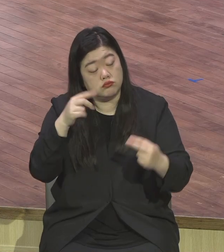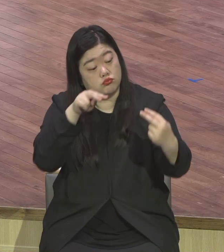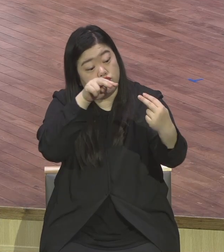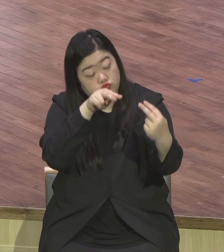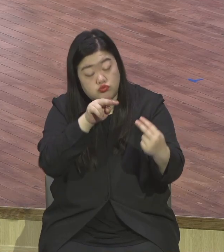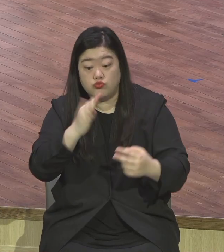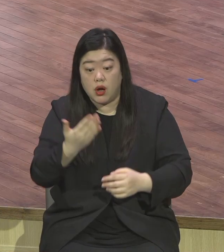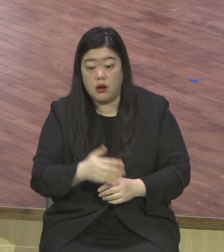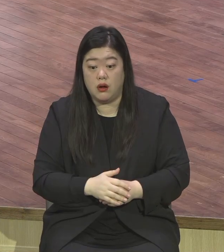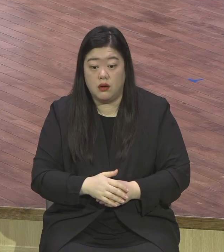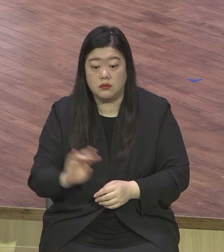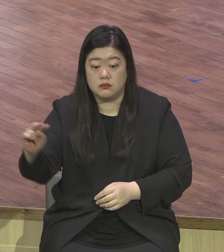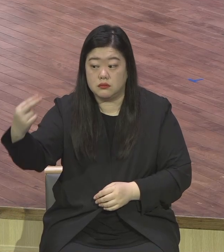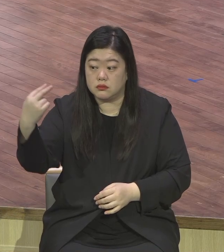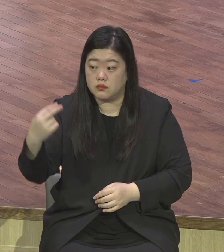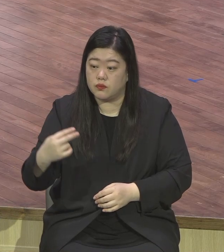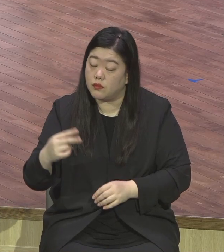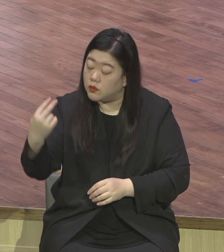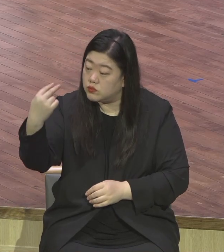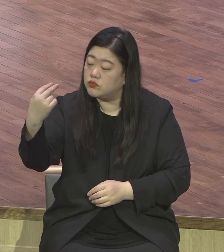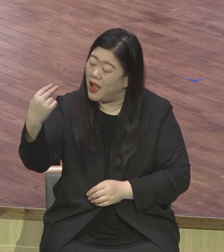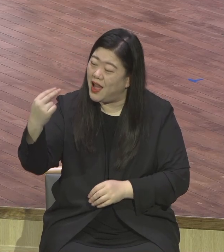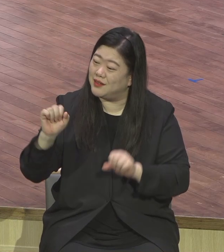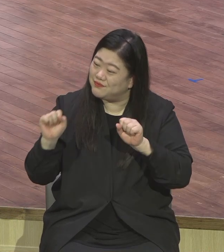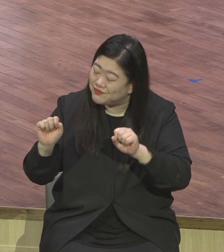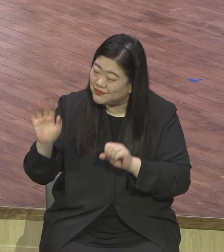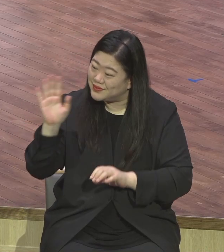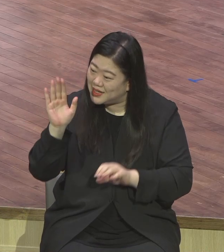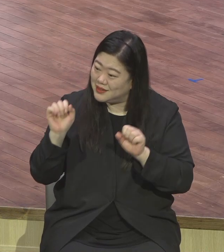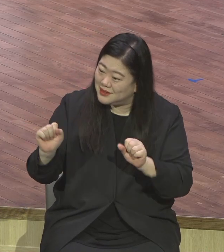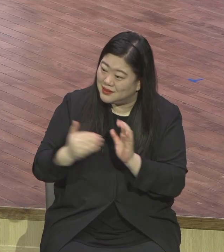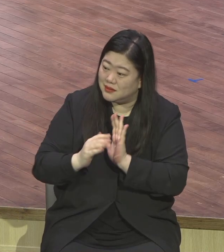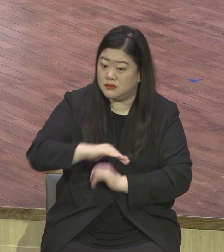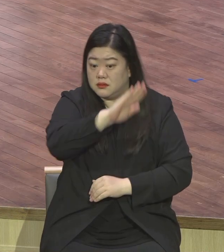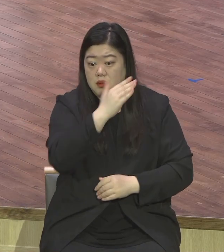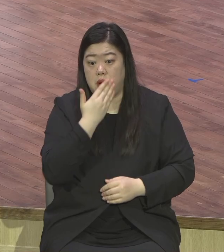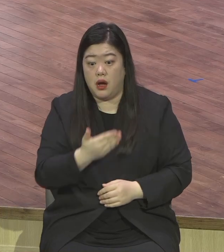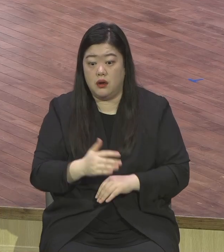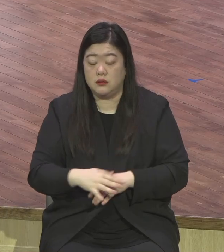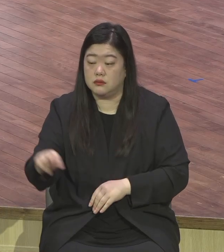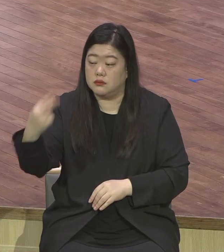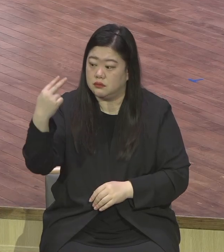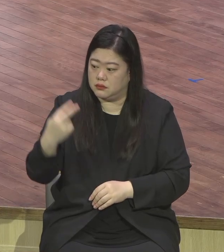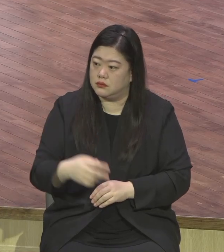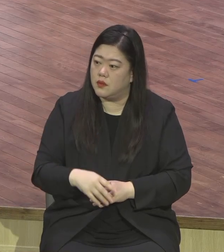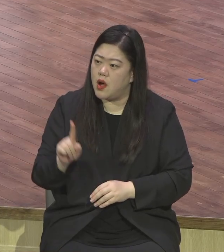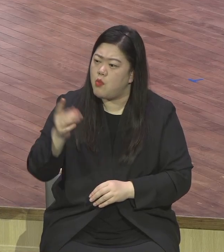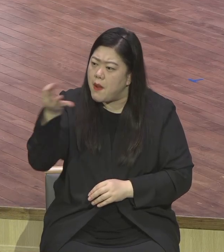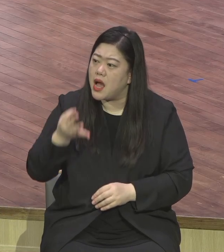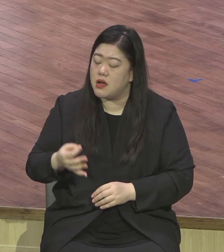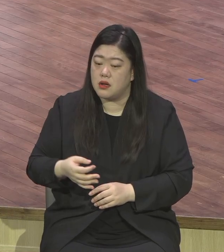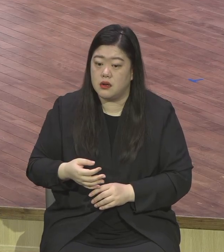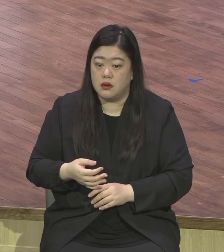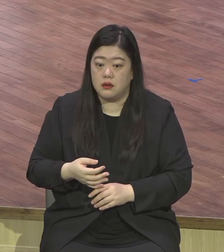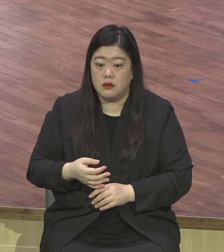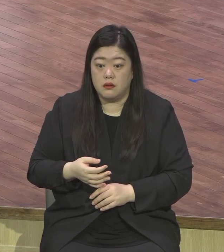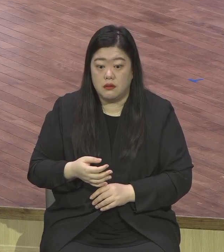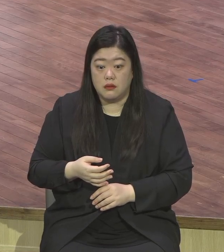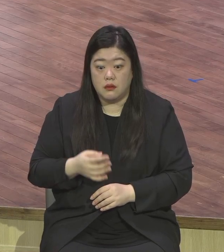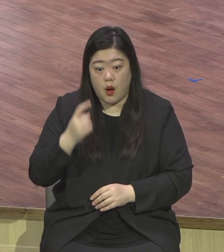뭐가 기분 나쁩니까 뭐 그것이 상처가 되냐 얼마나 상처가 많은지 쳐다만 봐도 기분이 나빠